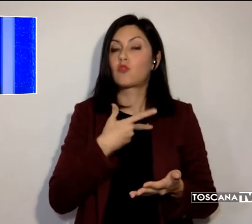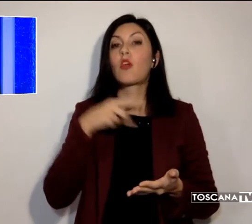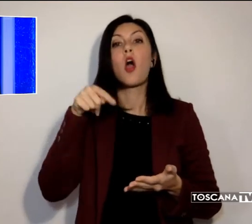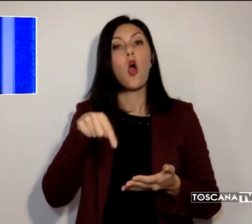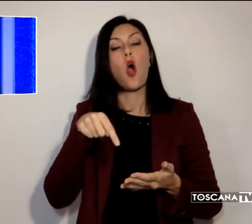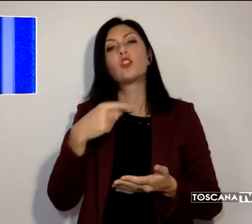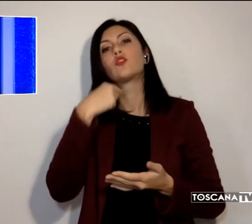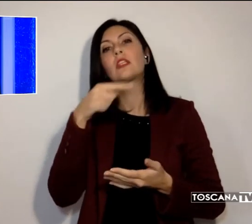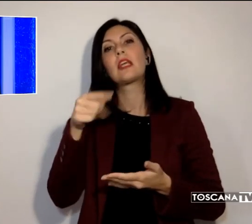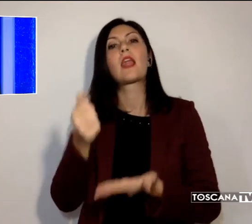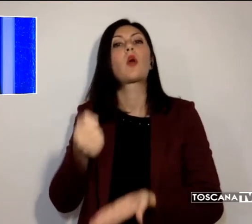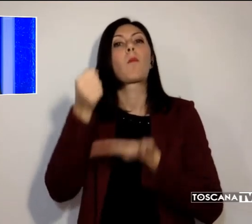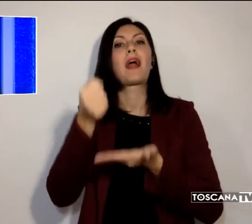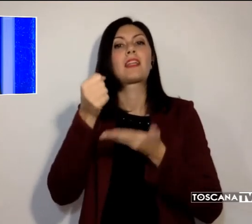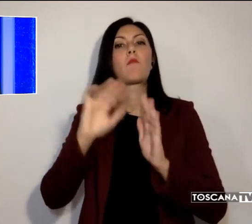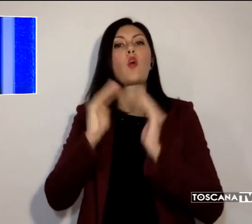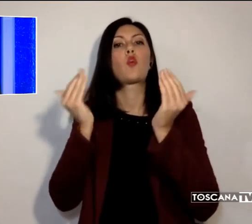mondiale UNESCO.